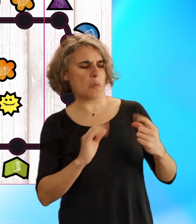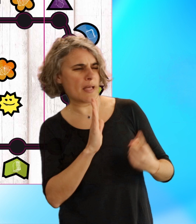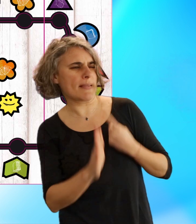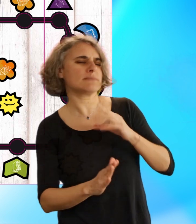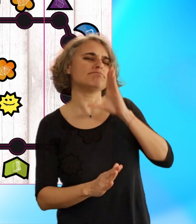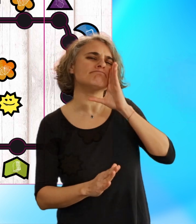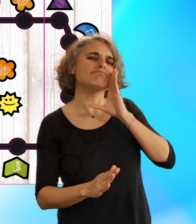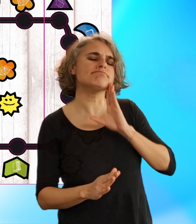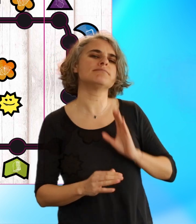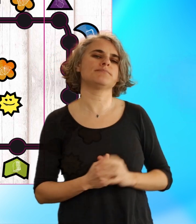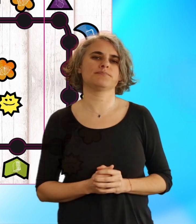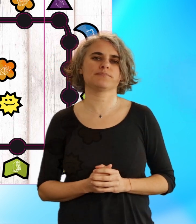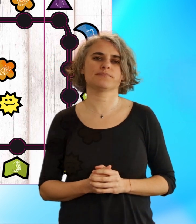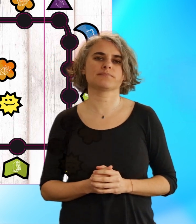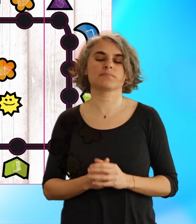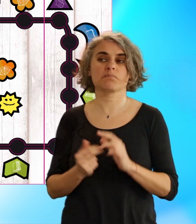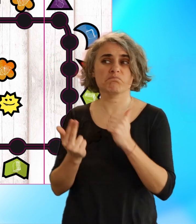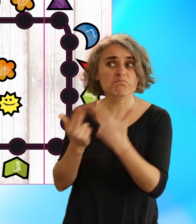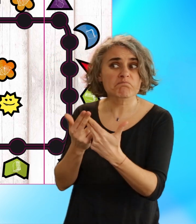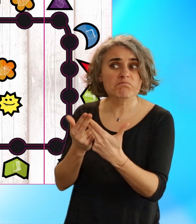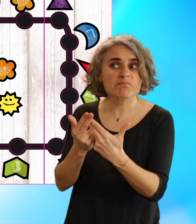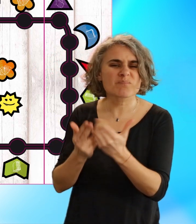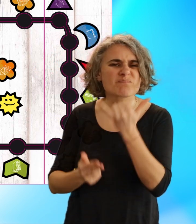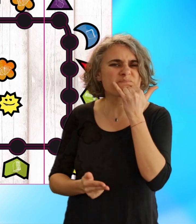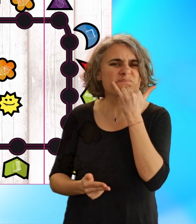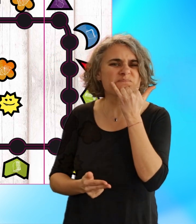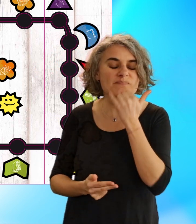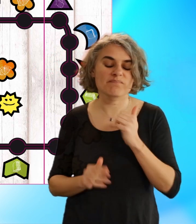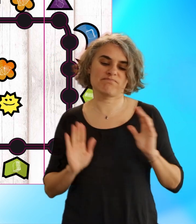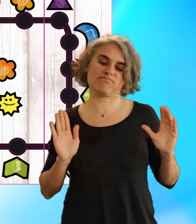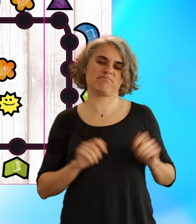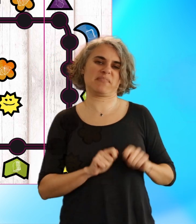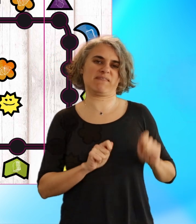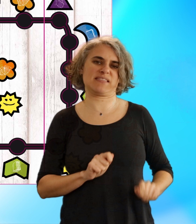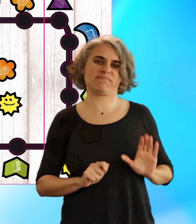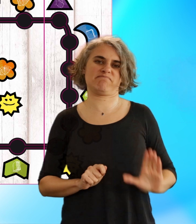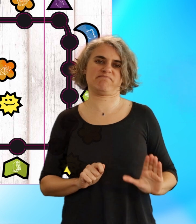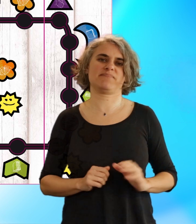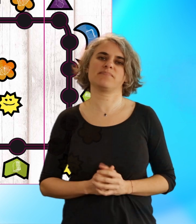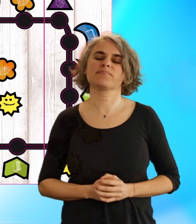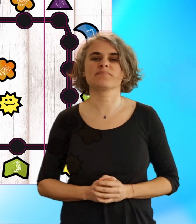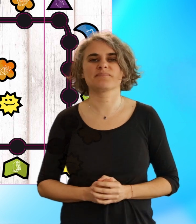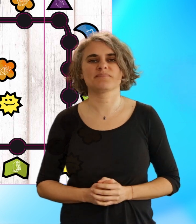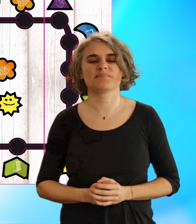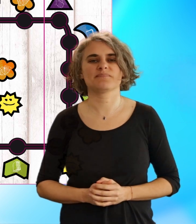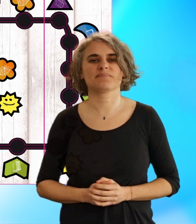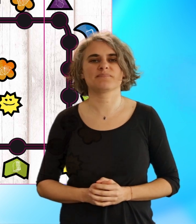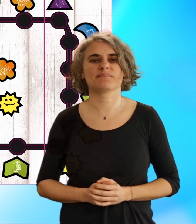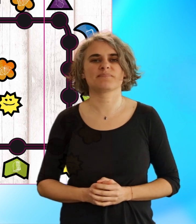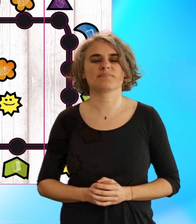posant la question peut demander de reformuler la proposition donnée. En cas de mauvaise réponse, l'équipe reste sur la même case du